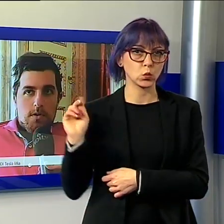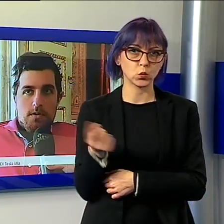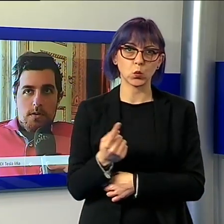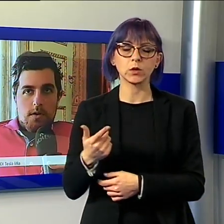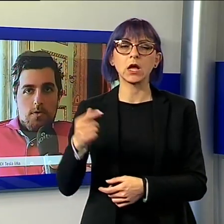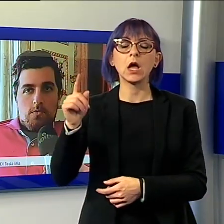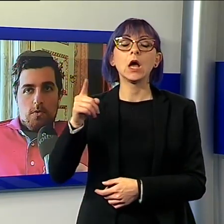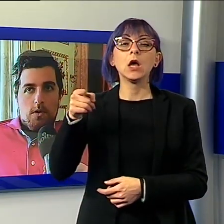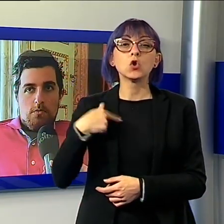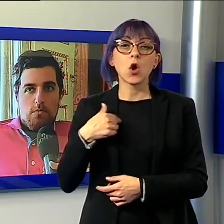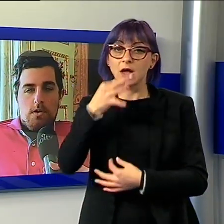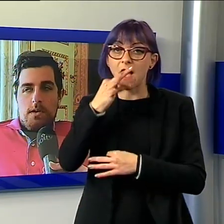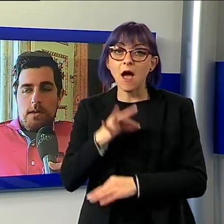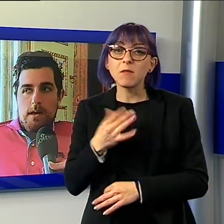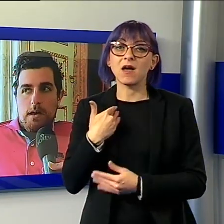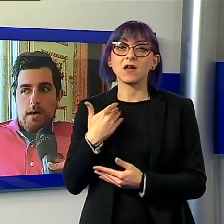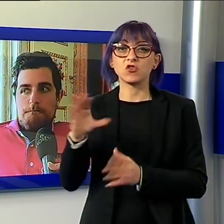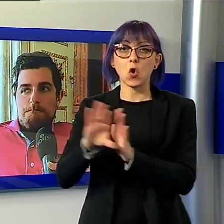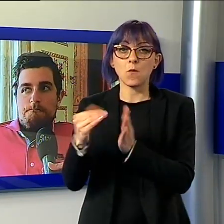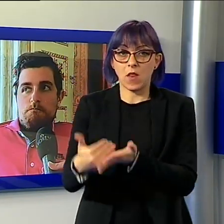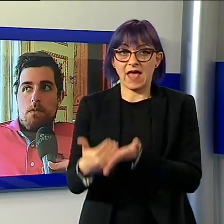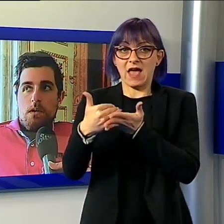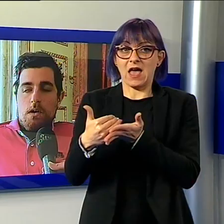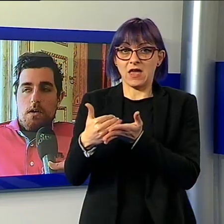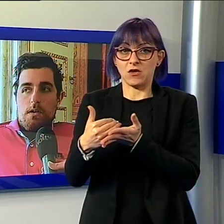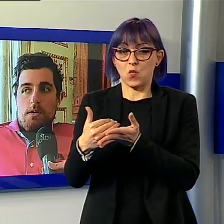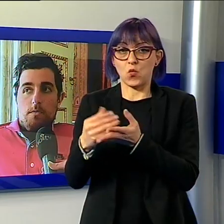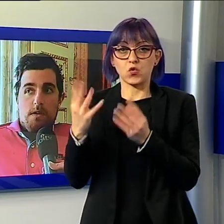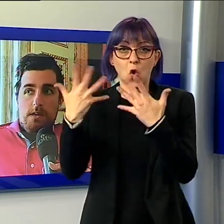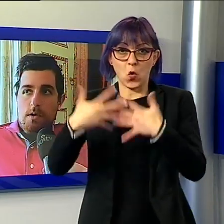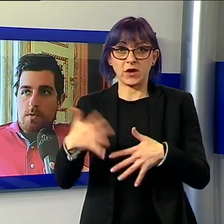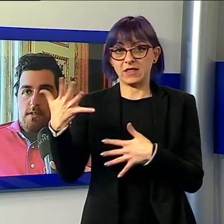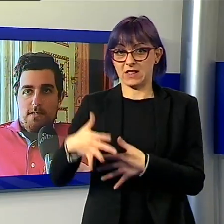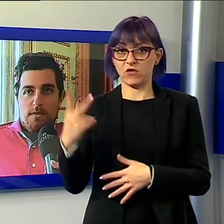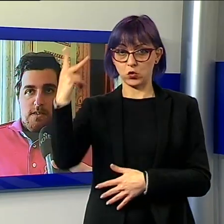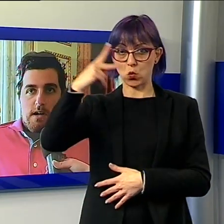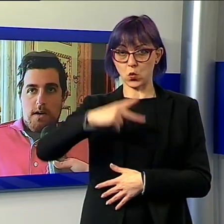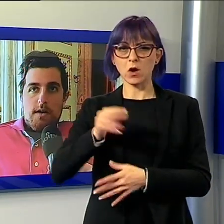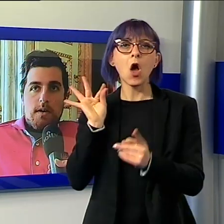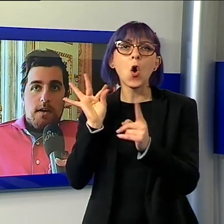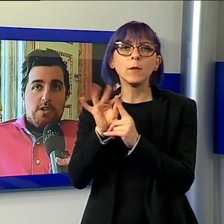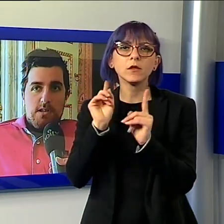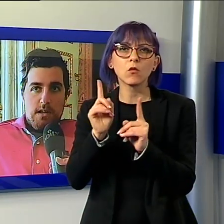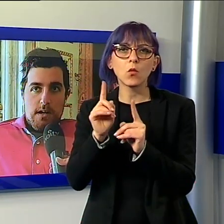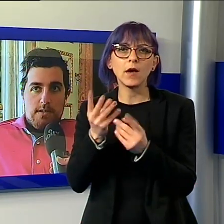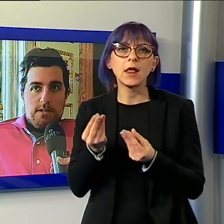l'aiuto del Comune e l'obiettivo è quello di sensibilizzare la cittadinanza